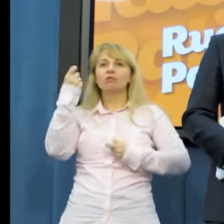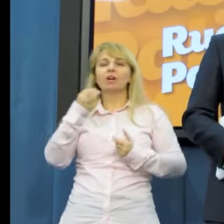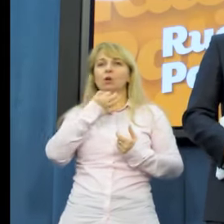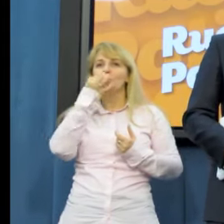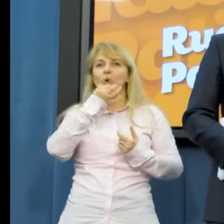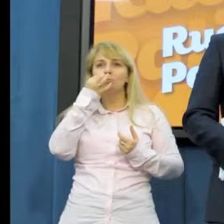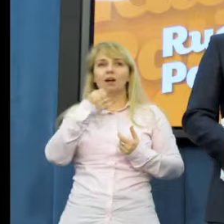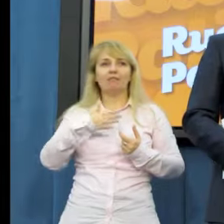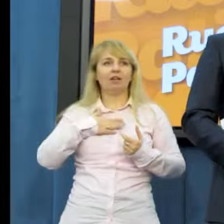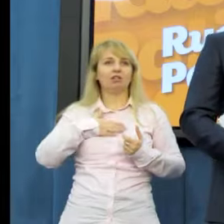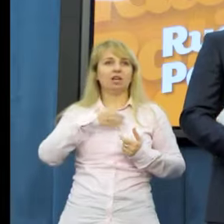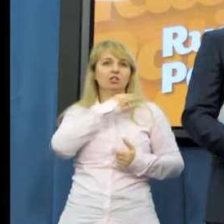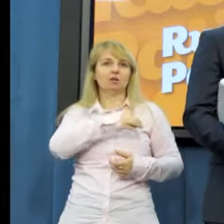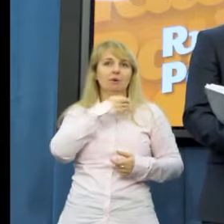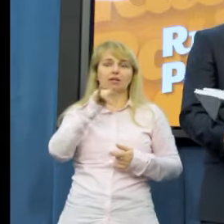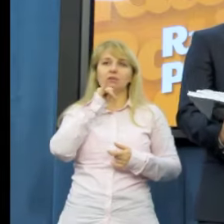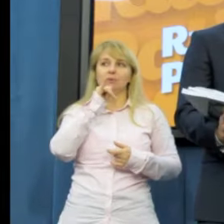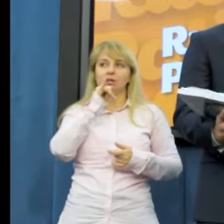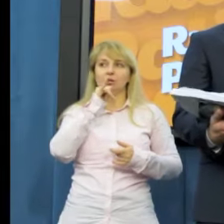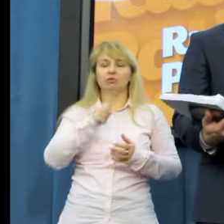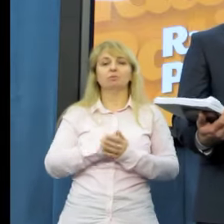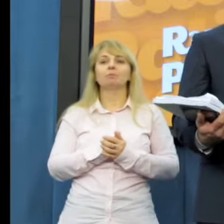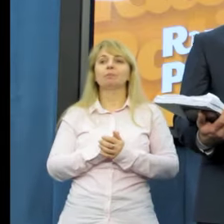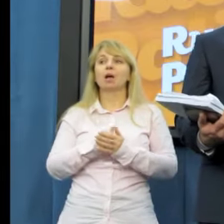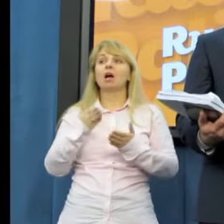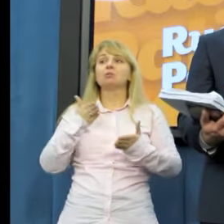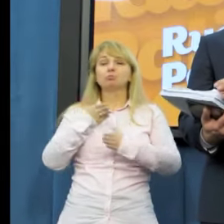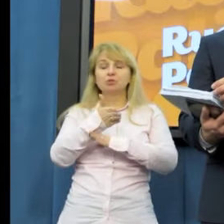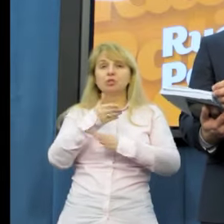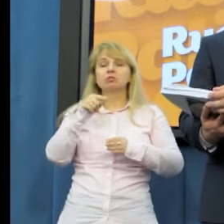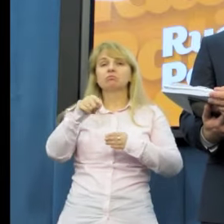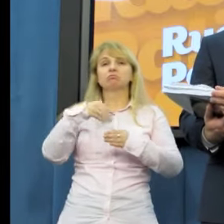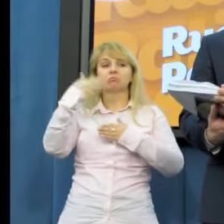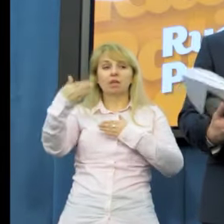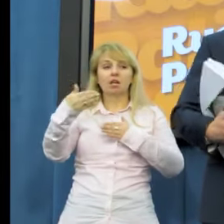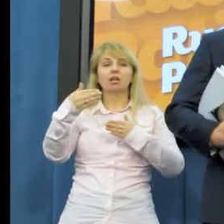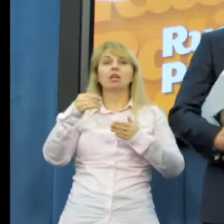ruchu Palikota. Przechodząc do